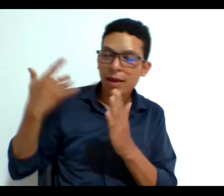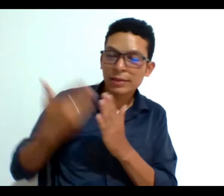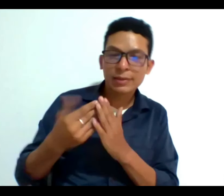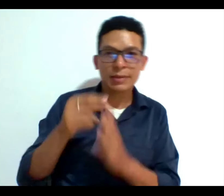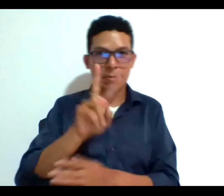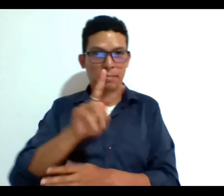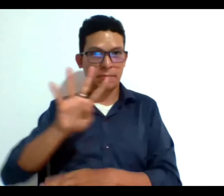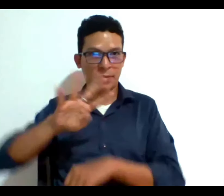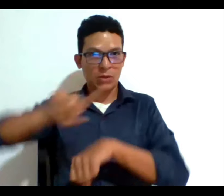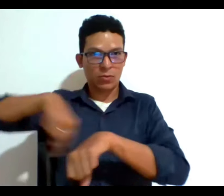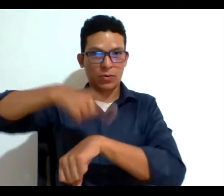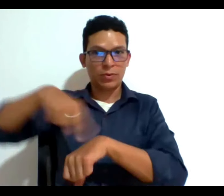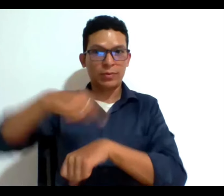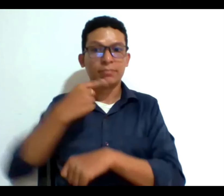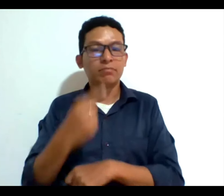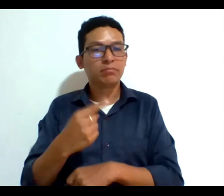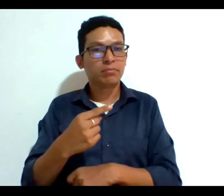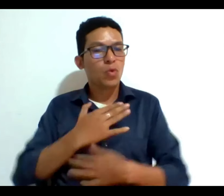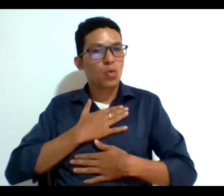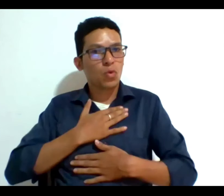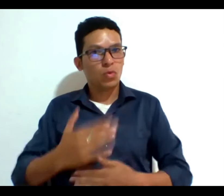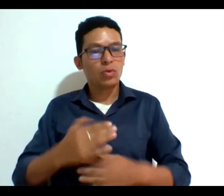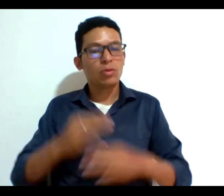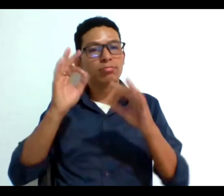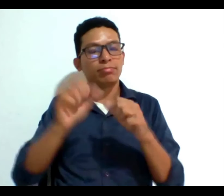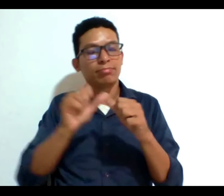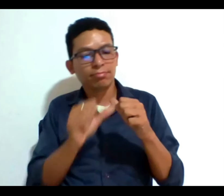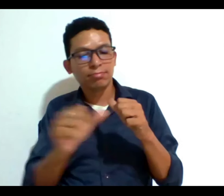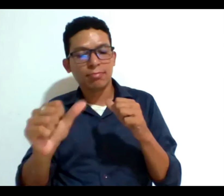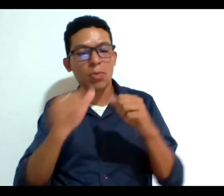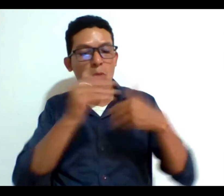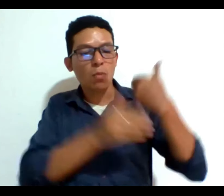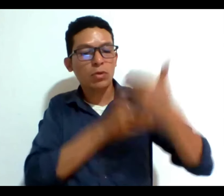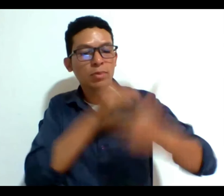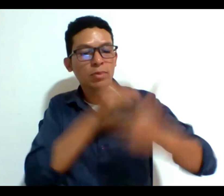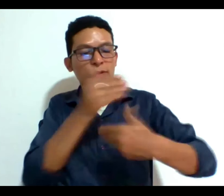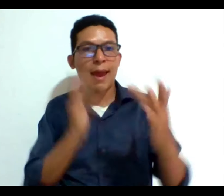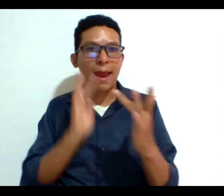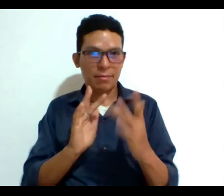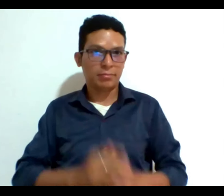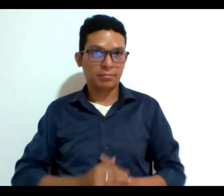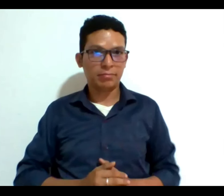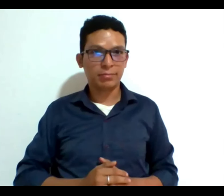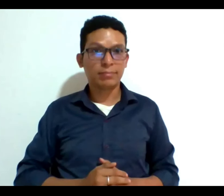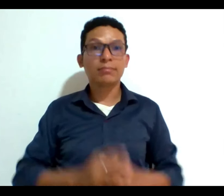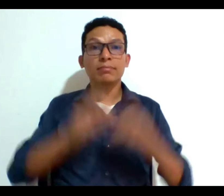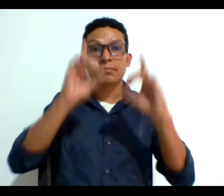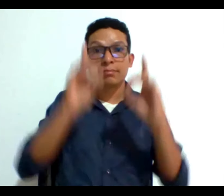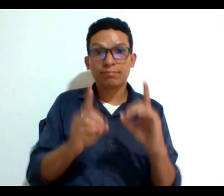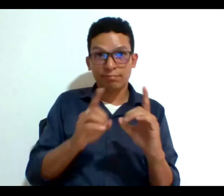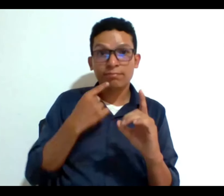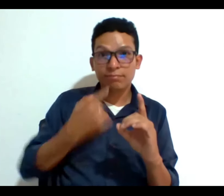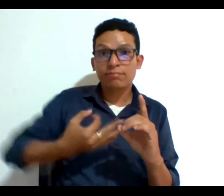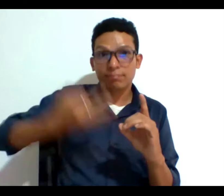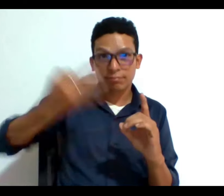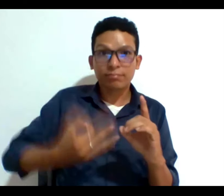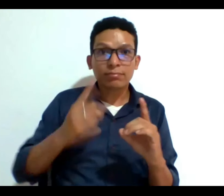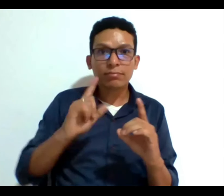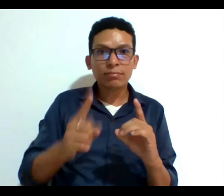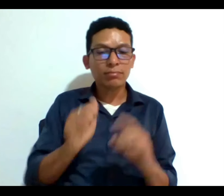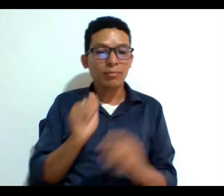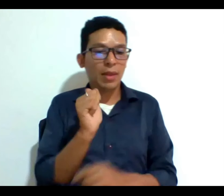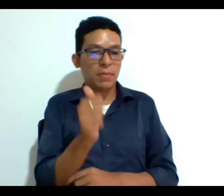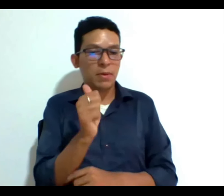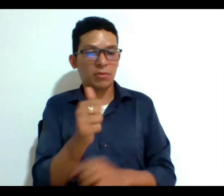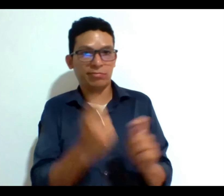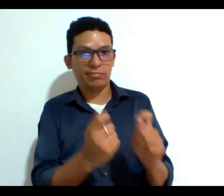voluntad y siguiendo el procedimiento adecuado. Esta decisión reafirma la importancia de valorar la autonomía y dignidad